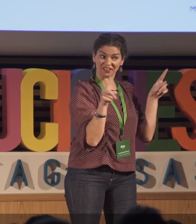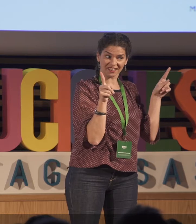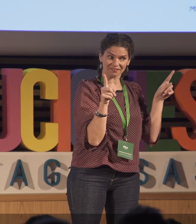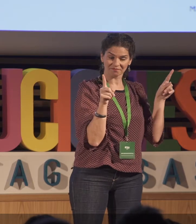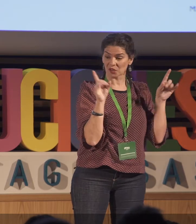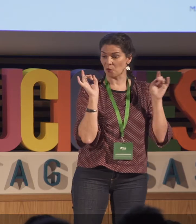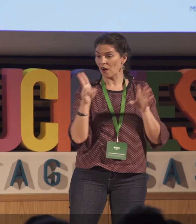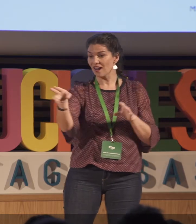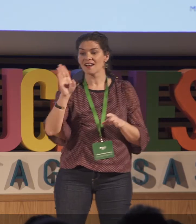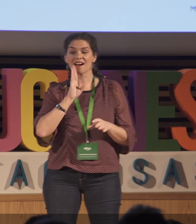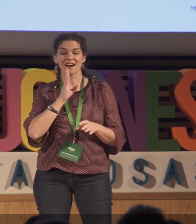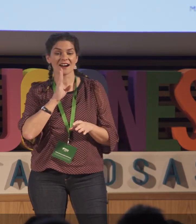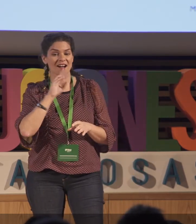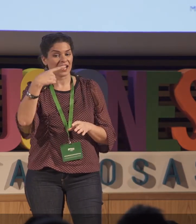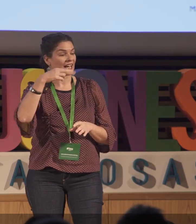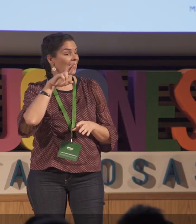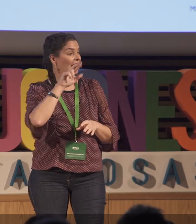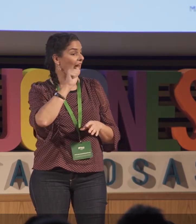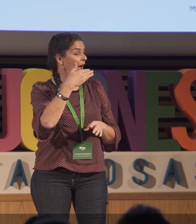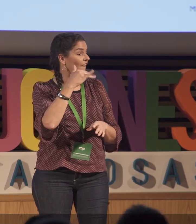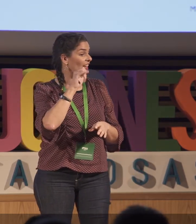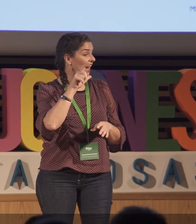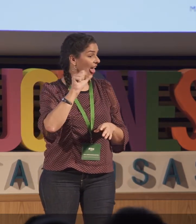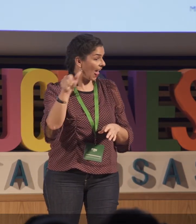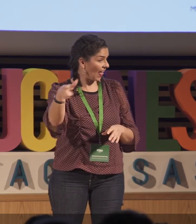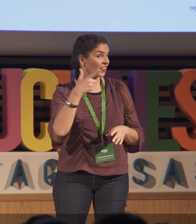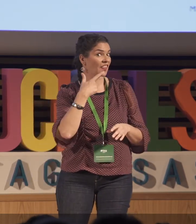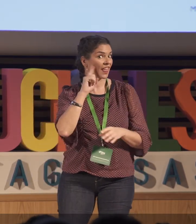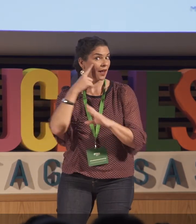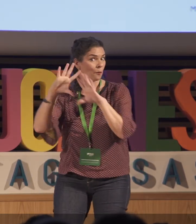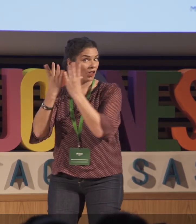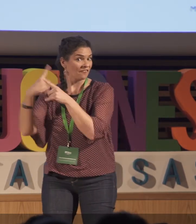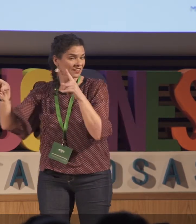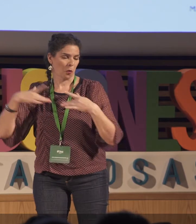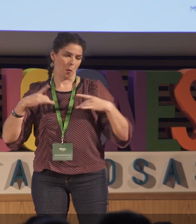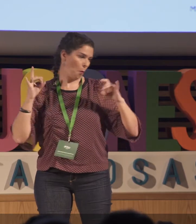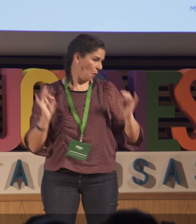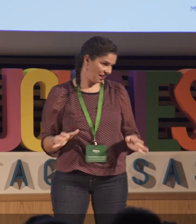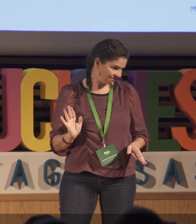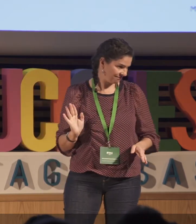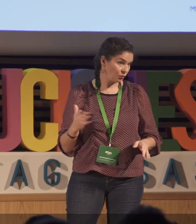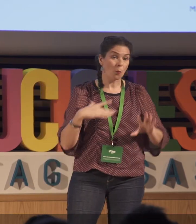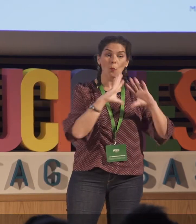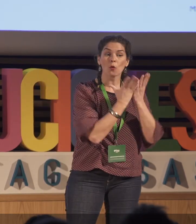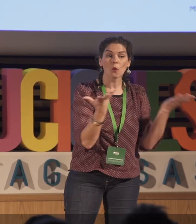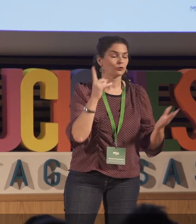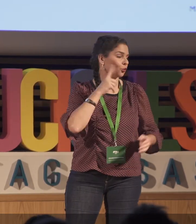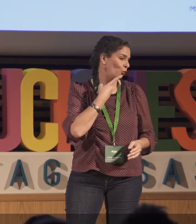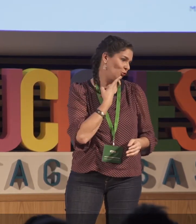otro mundo diferente. Igual que decía Gabriela, decía que se encontró con un mundo diferente, yo también me encontré con